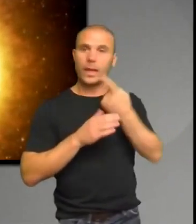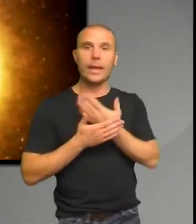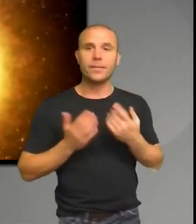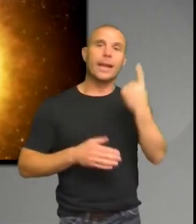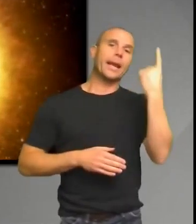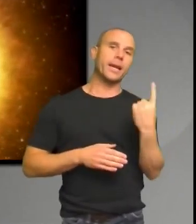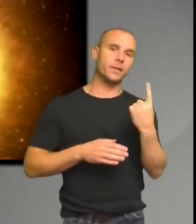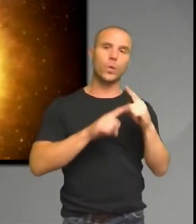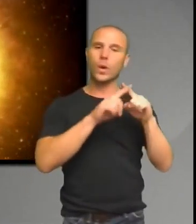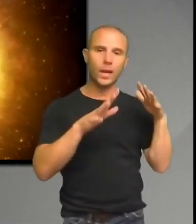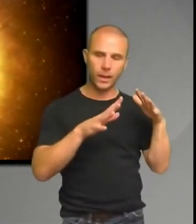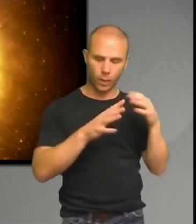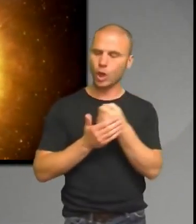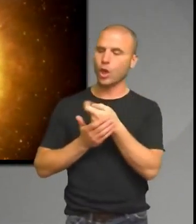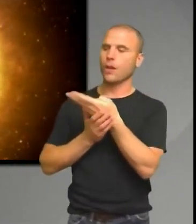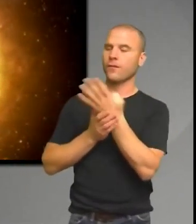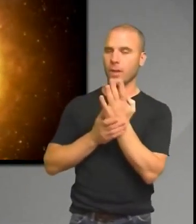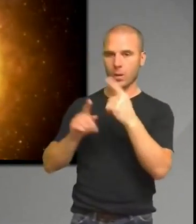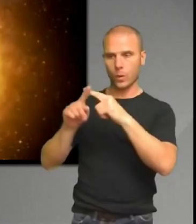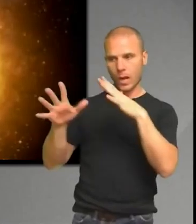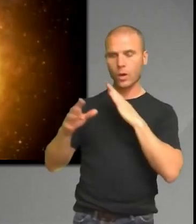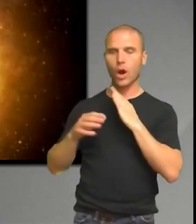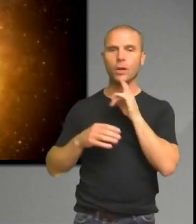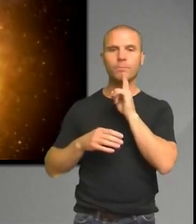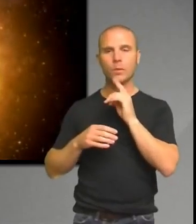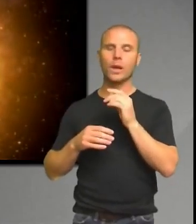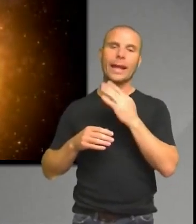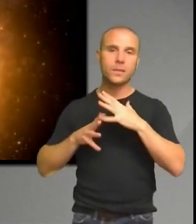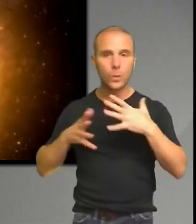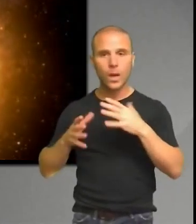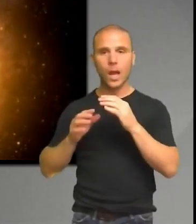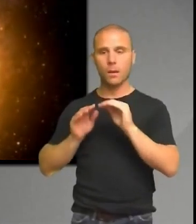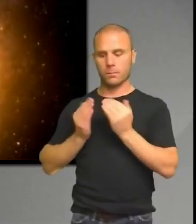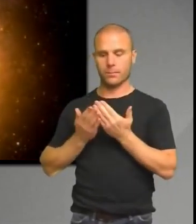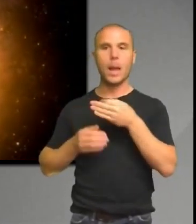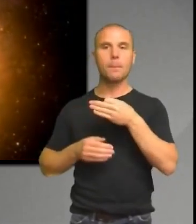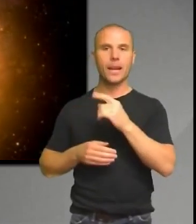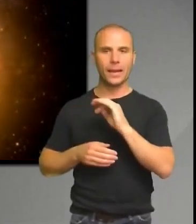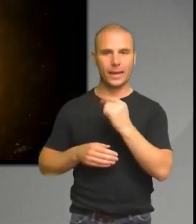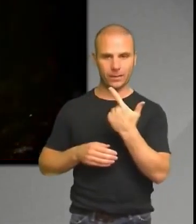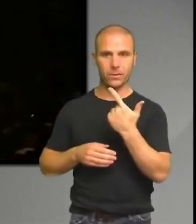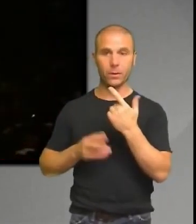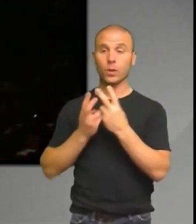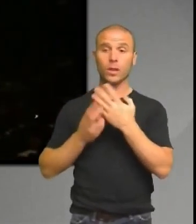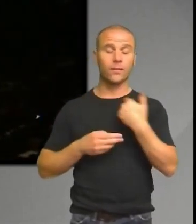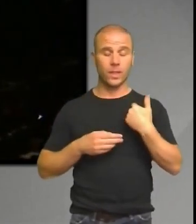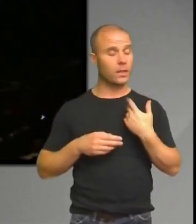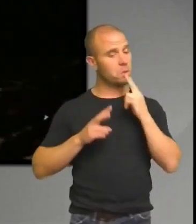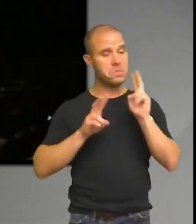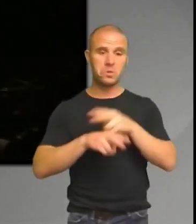även alla andra stjärnor har planeter. Och vi är alltså ännu mer normala än förut. Tänker känslan att sitta